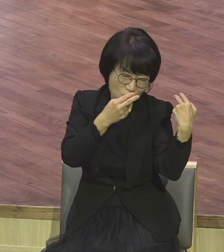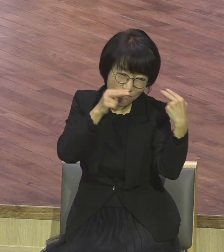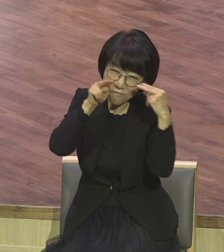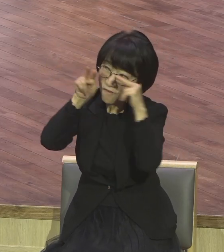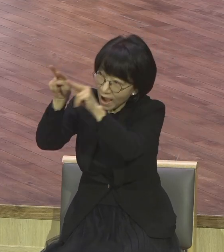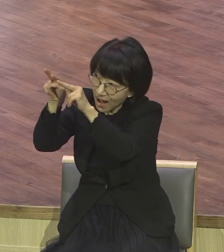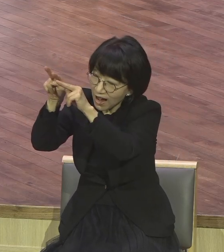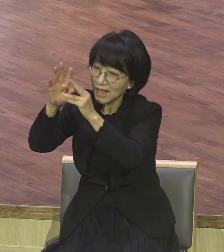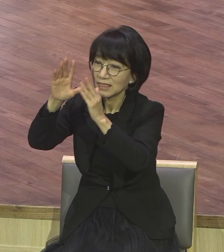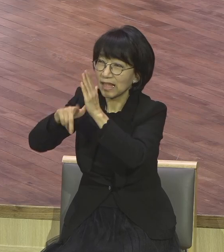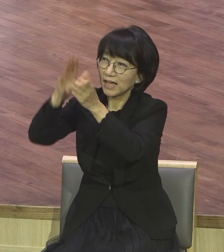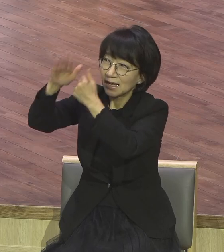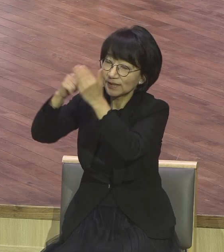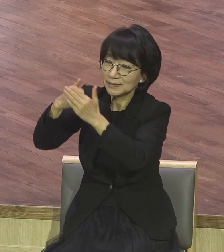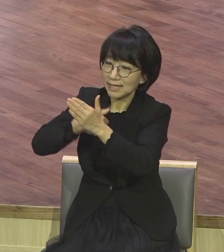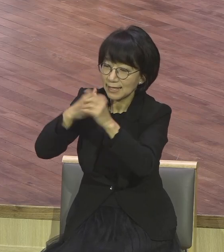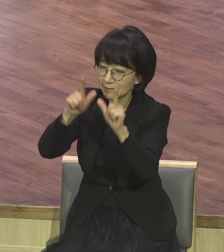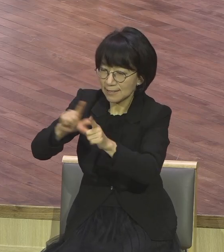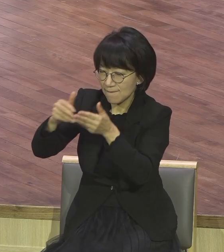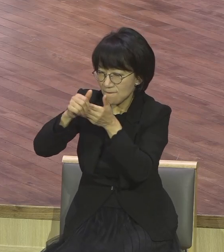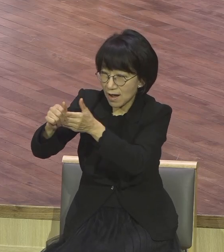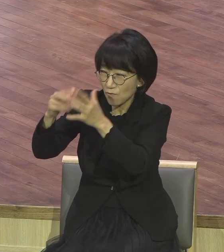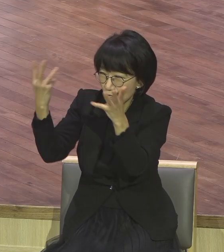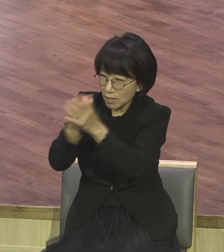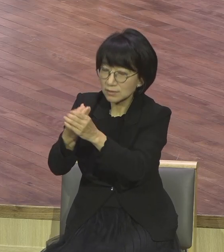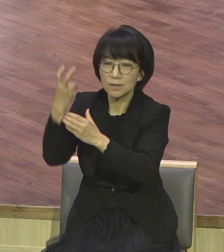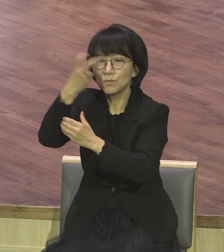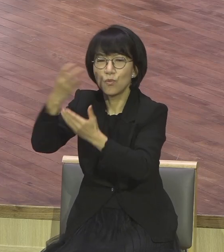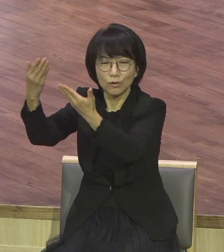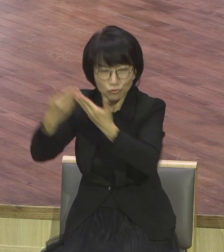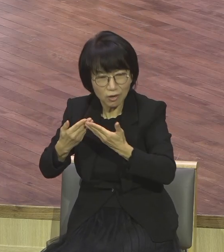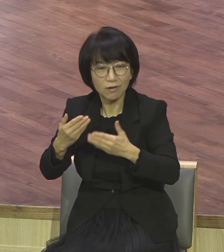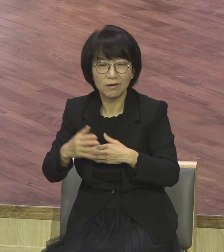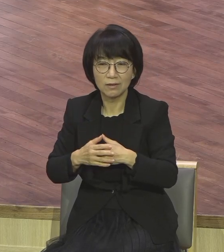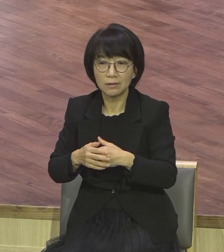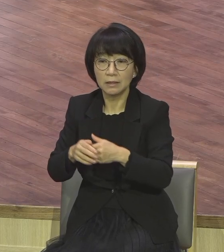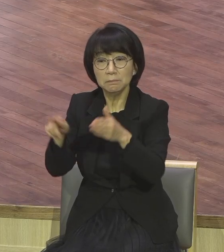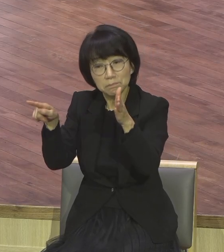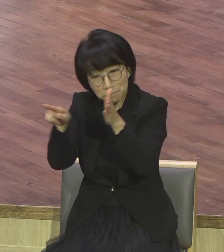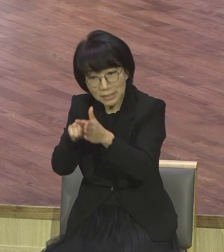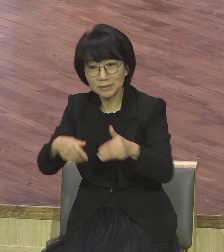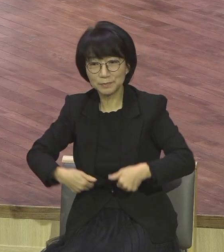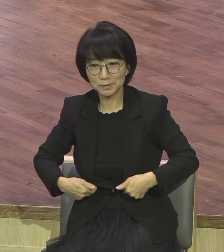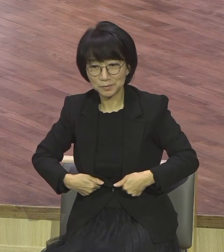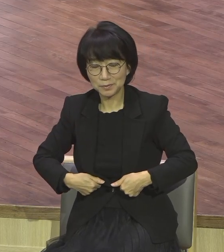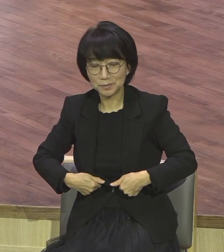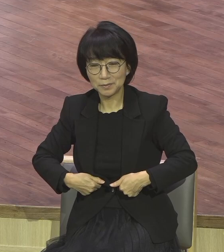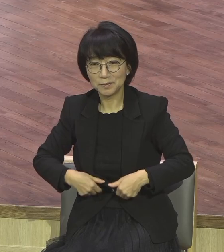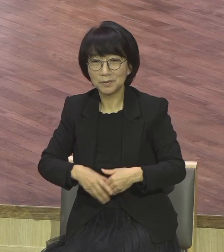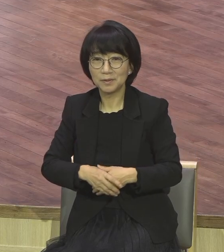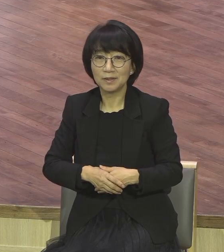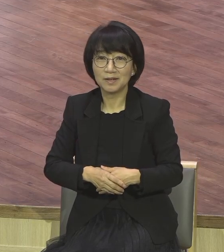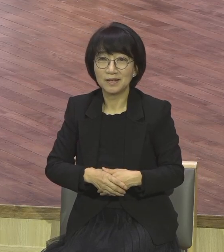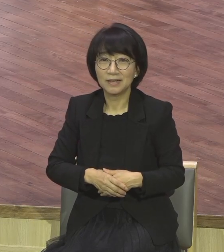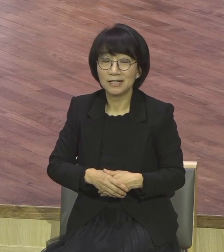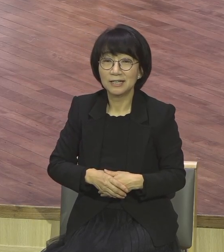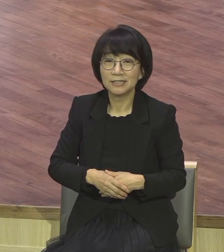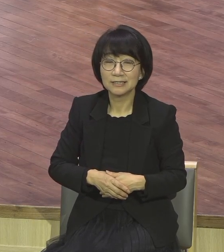보호하심을 믿고 절대로 신뢰해야 되는데 그리도 불구하고 그리하실지라도 아멘